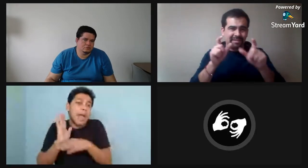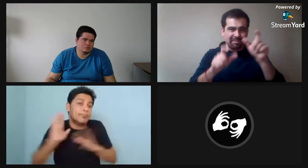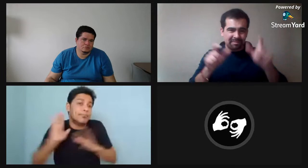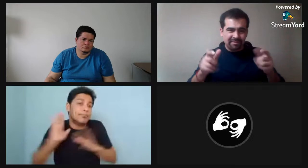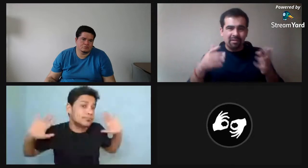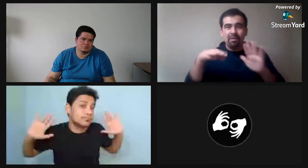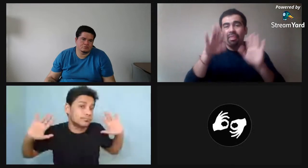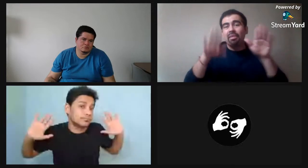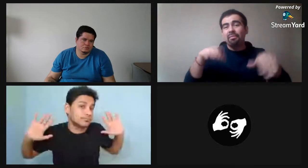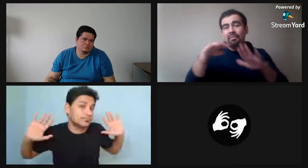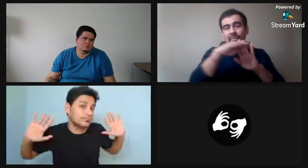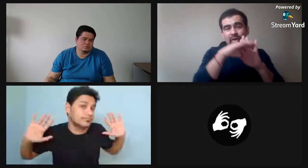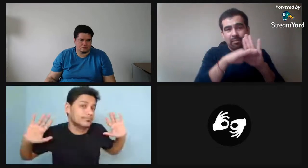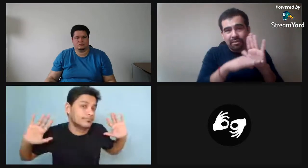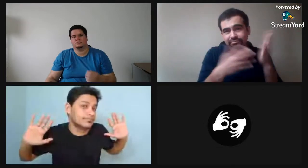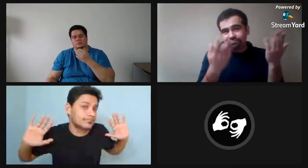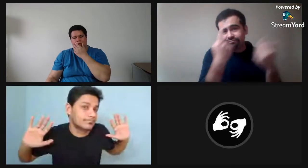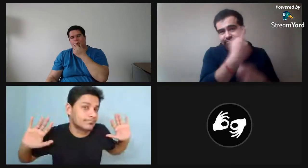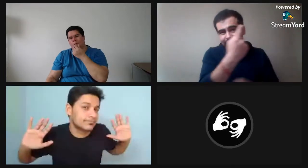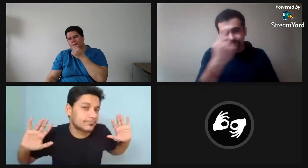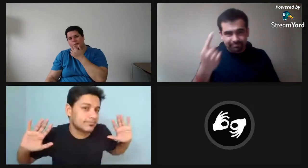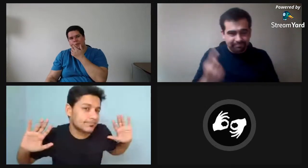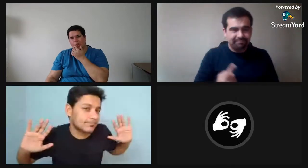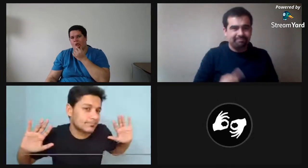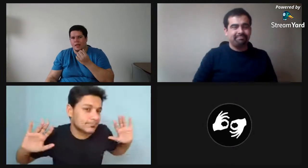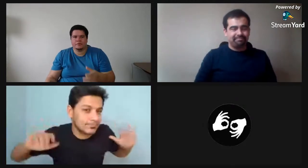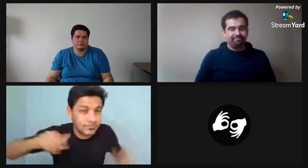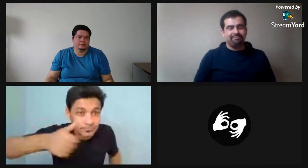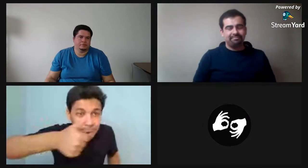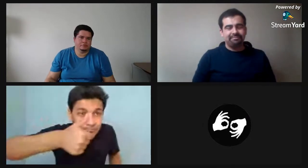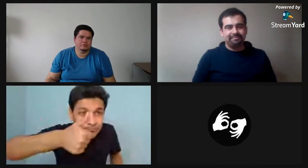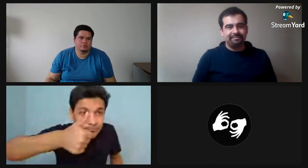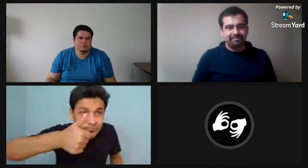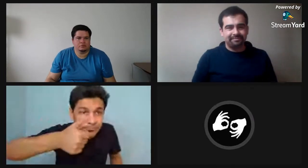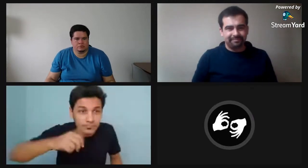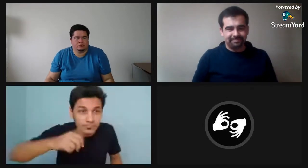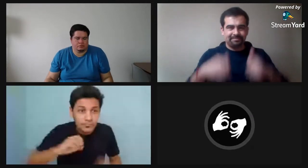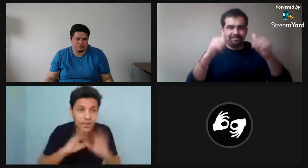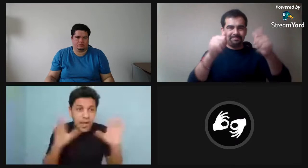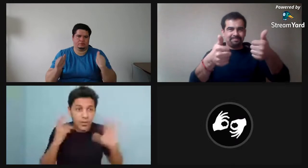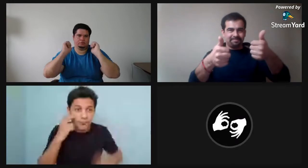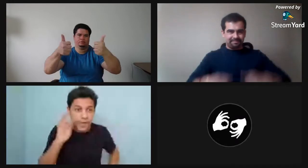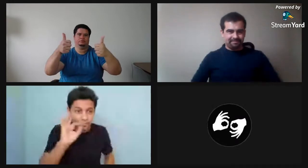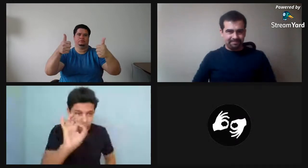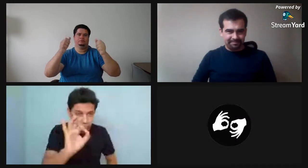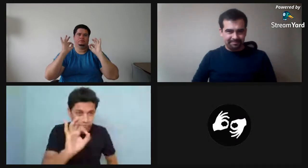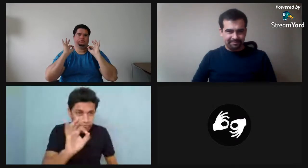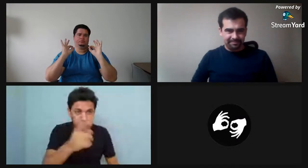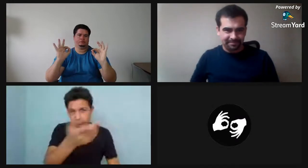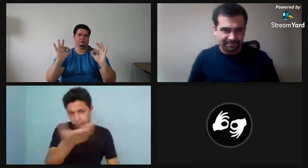distintos temas. O distintas personas. Dependiendo de cada uno. Bueno.